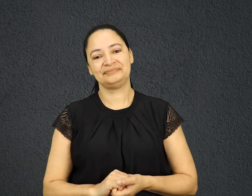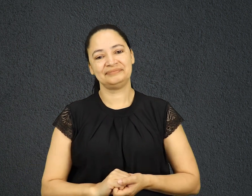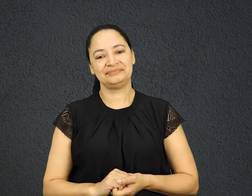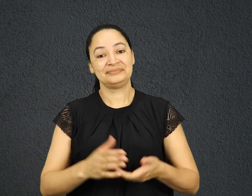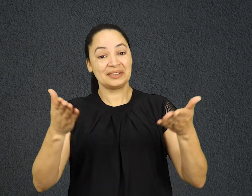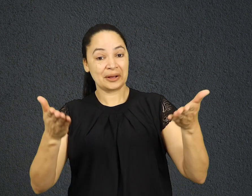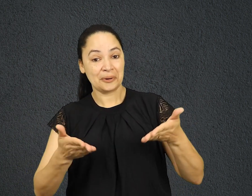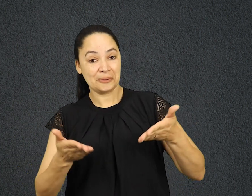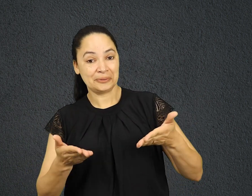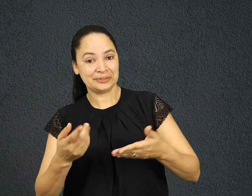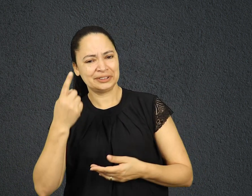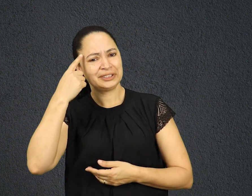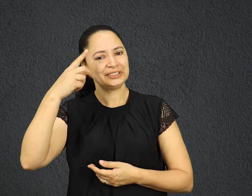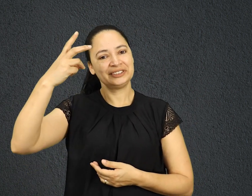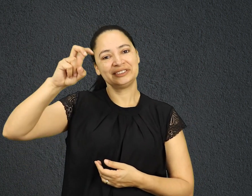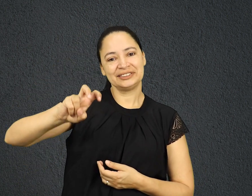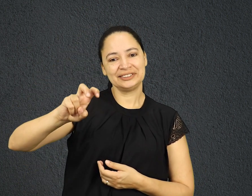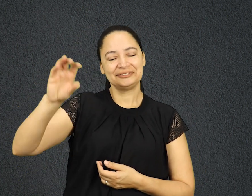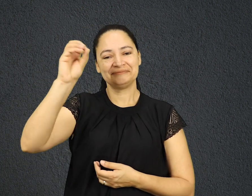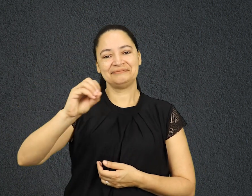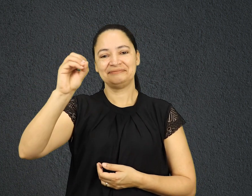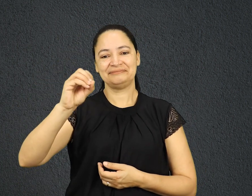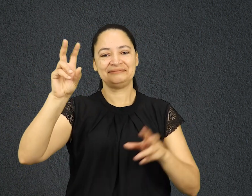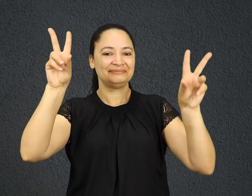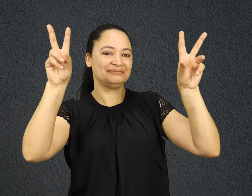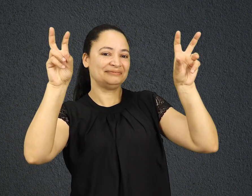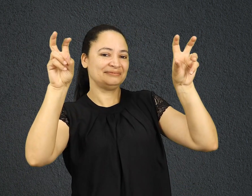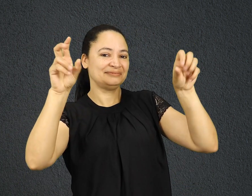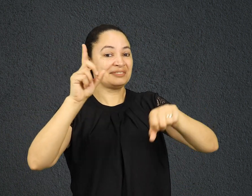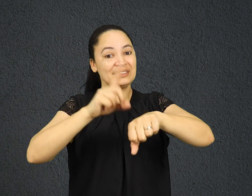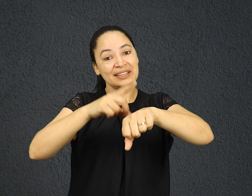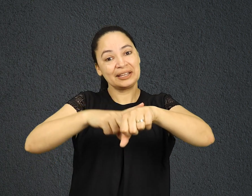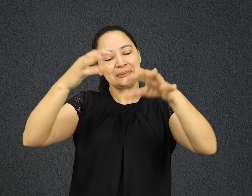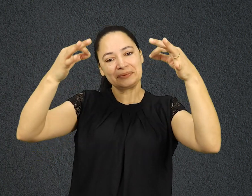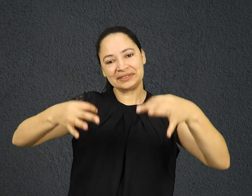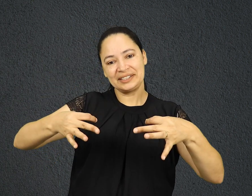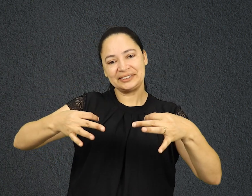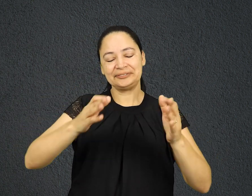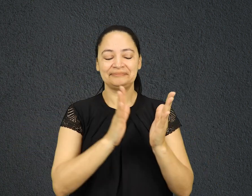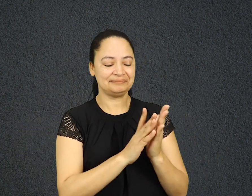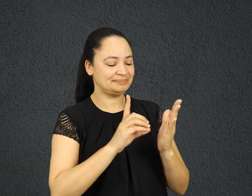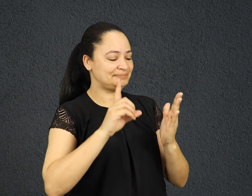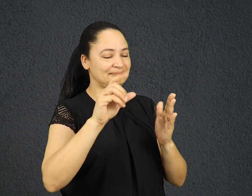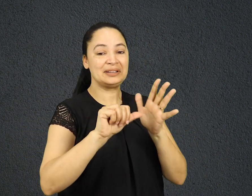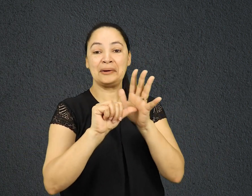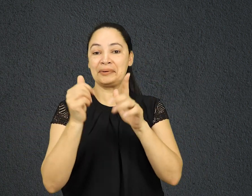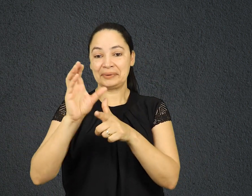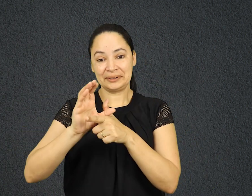Hoje é 5 de outubro. Título de hoje, Tempo Certo. Leitura bíblica, 1ª Carta aos